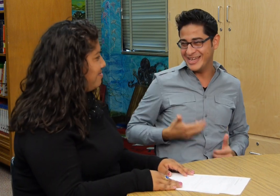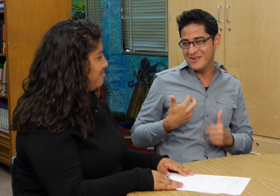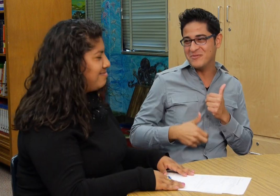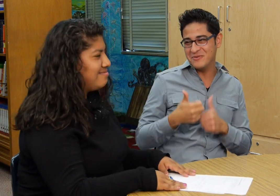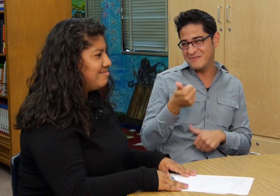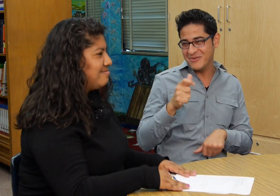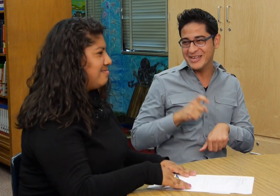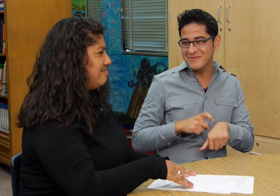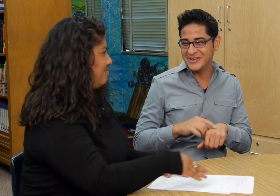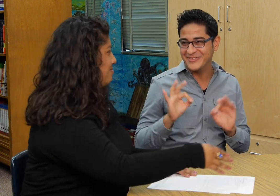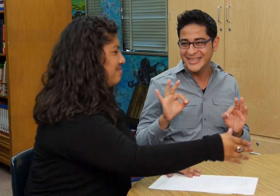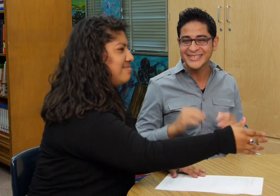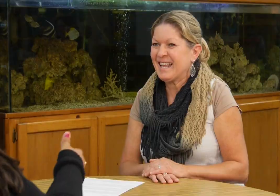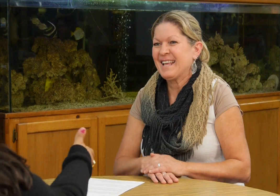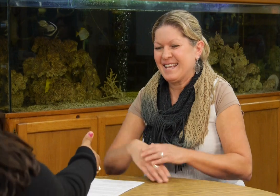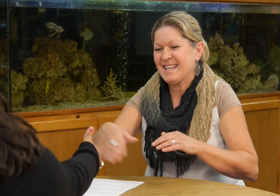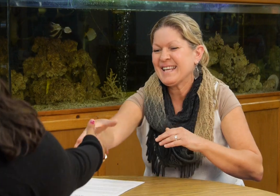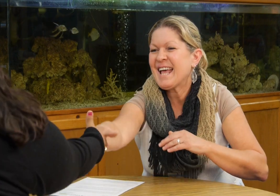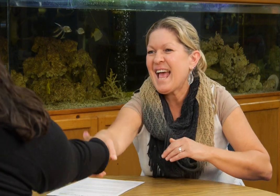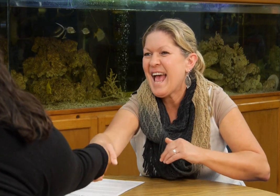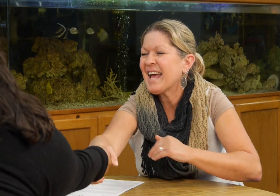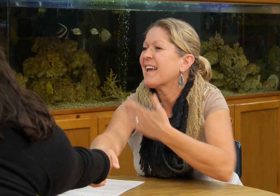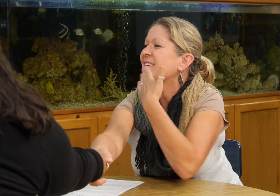no hay de que no hay problema en cualquier momento eh